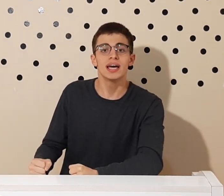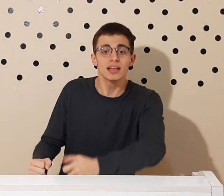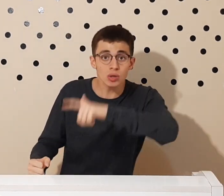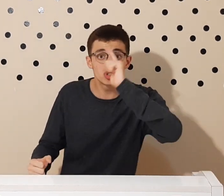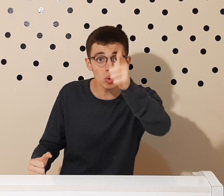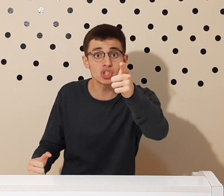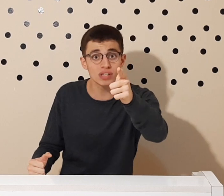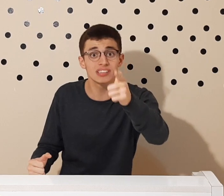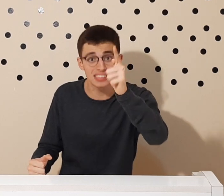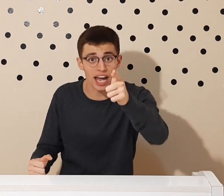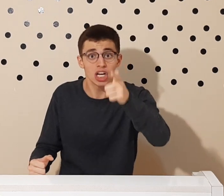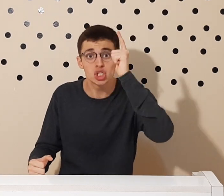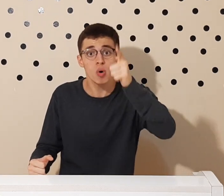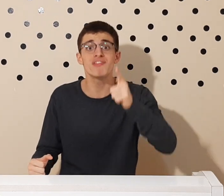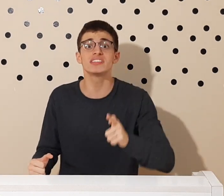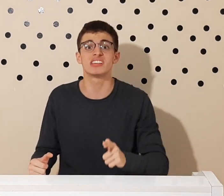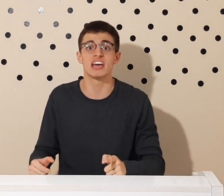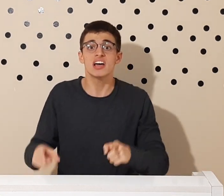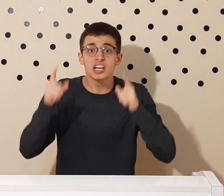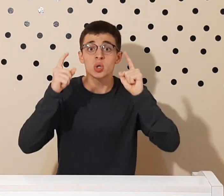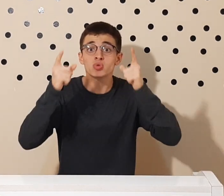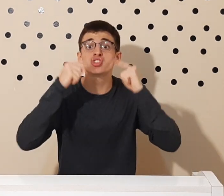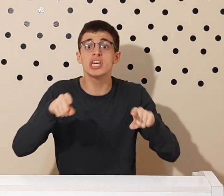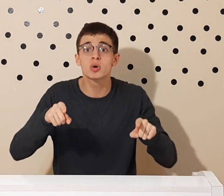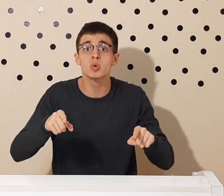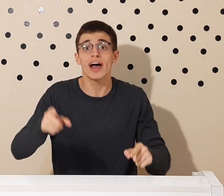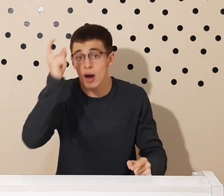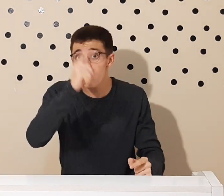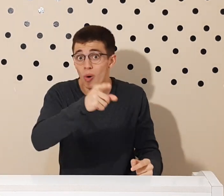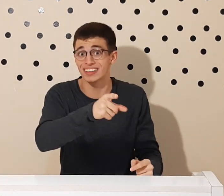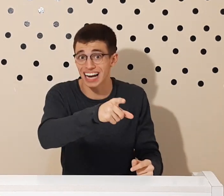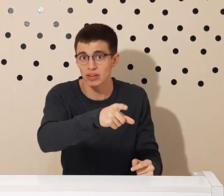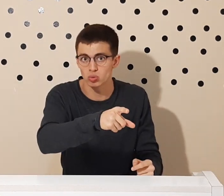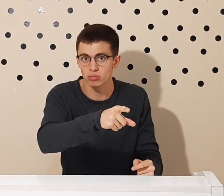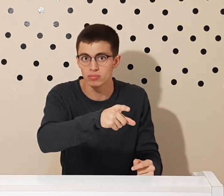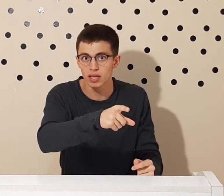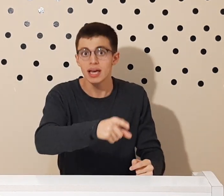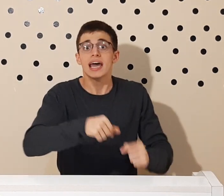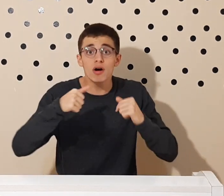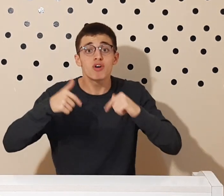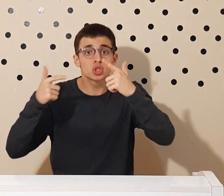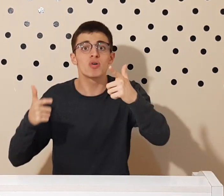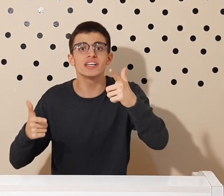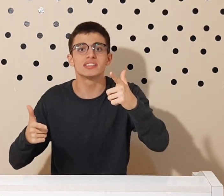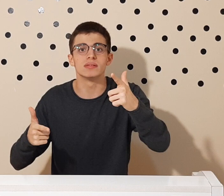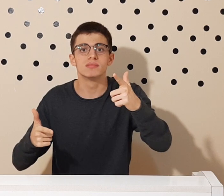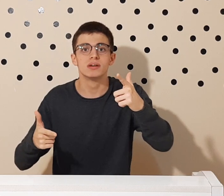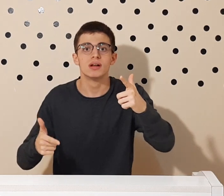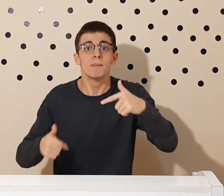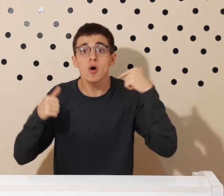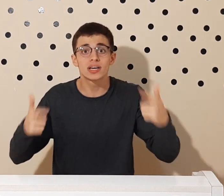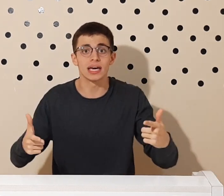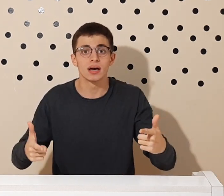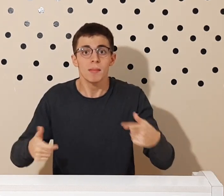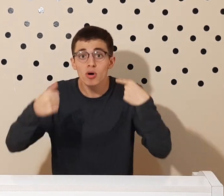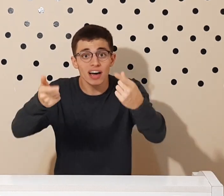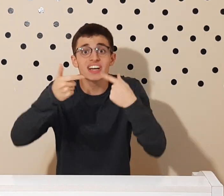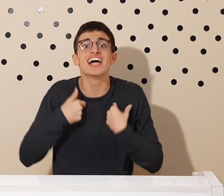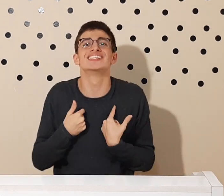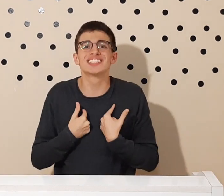Então se eu quiser te convencer que um círculo é um quadrado, eu vou te convencer. Por quê? Porque a verdade está